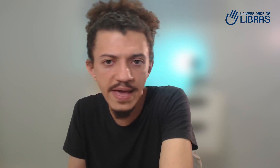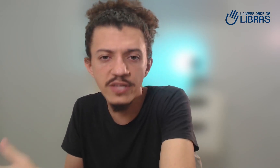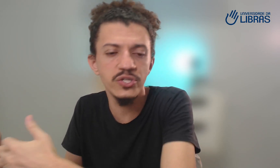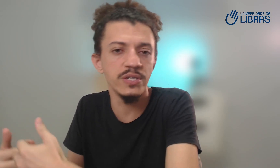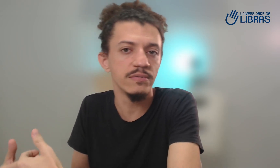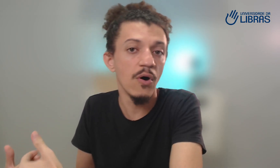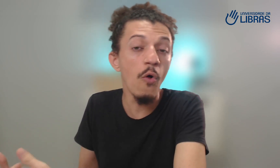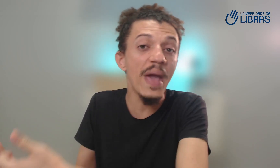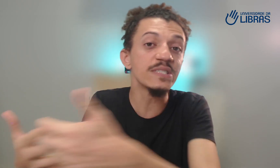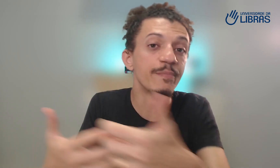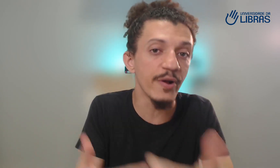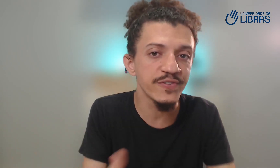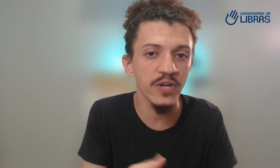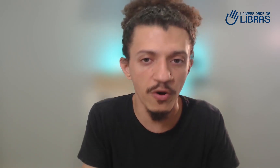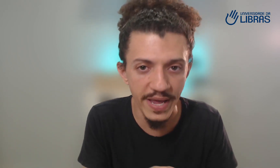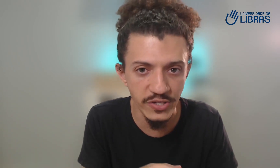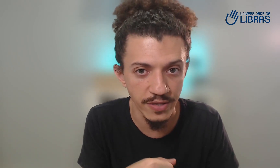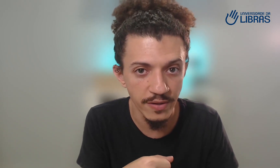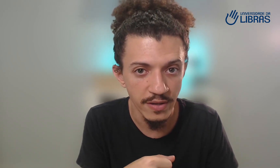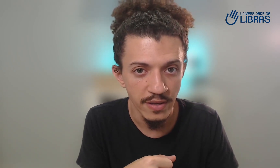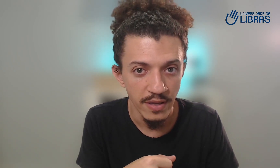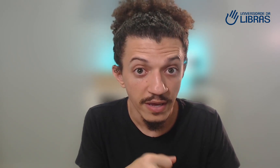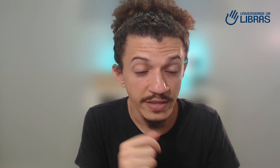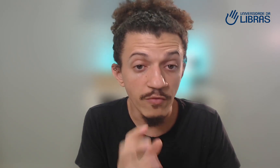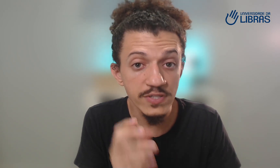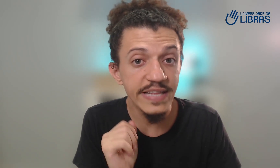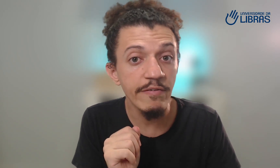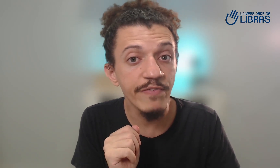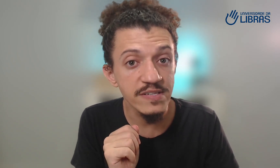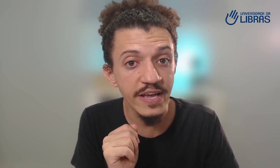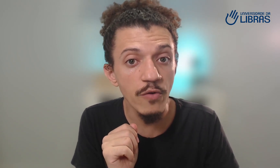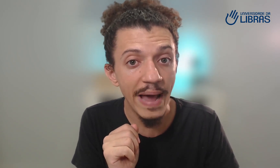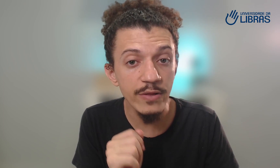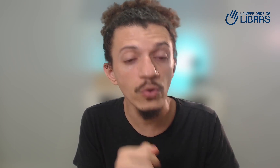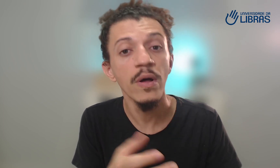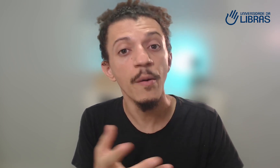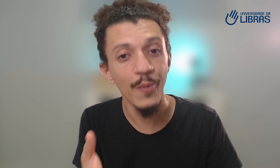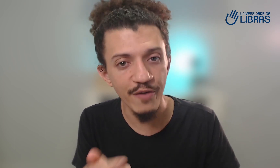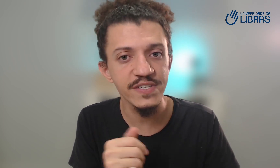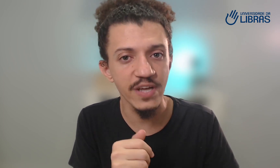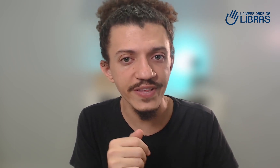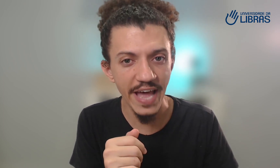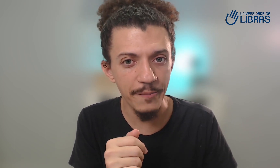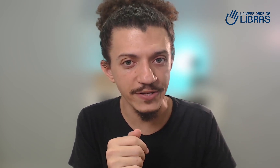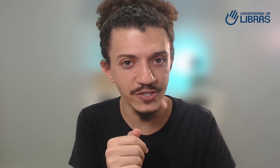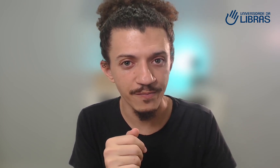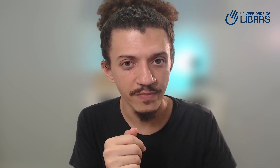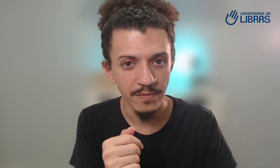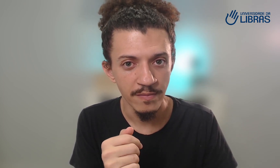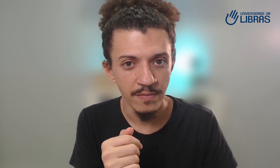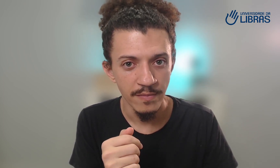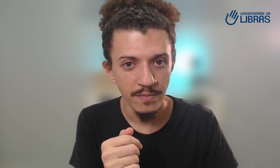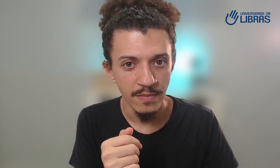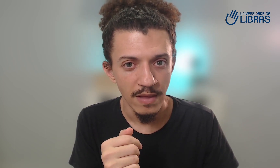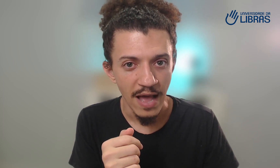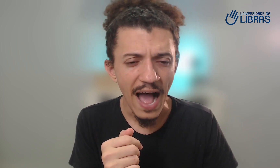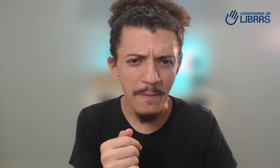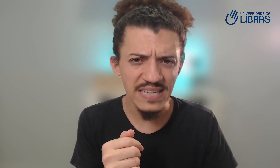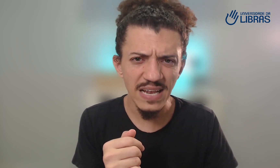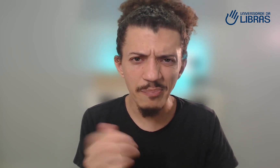ou mesmo profissionalmente, então você deve fazer o método profissão-intérprete. Ah, mas ele é